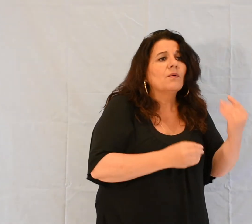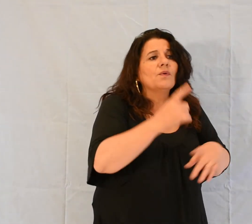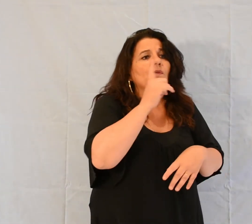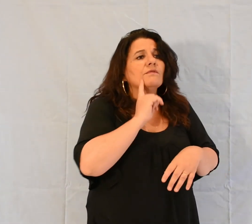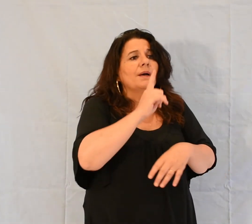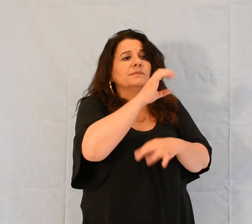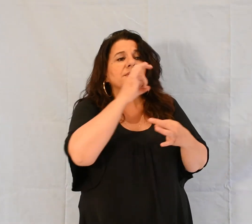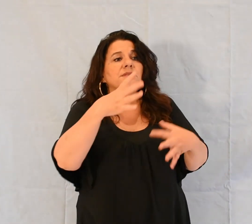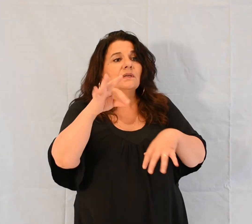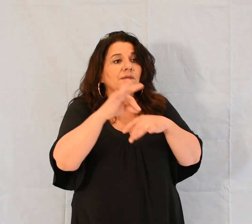au milieu du monde.